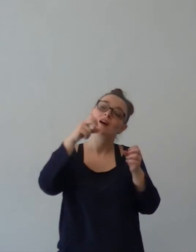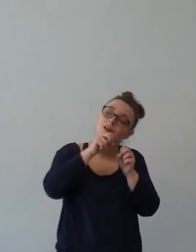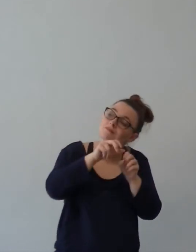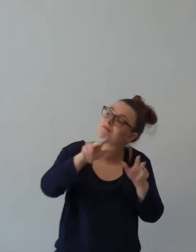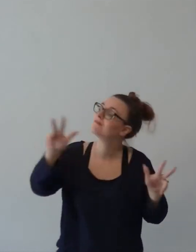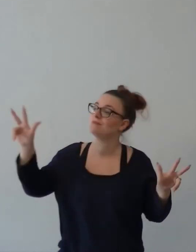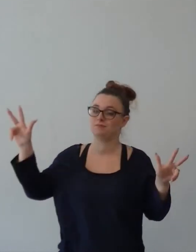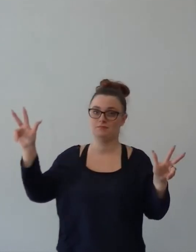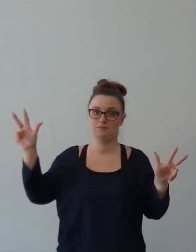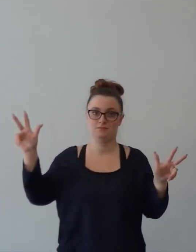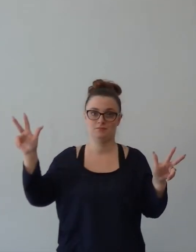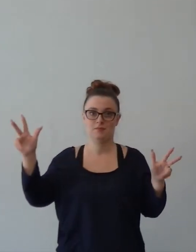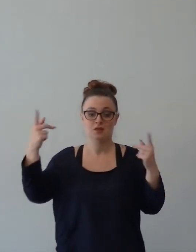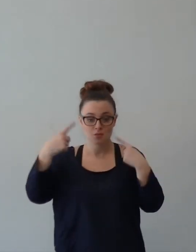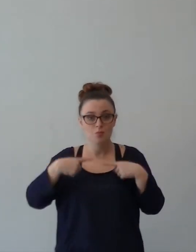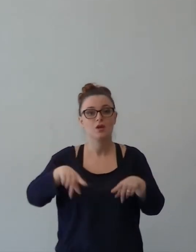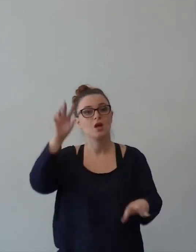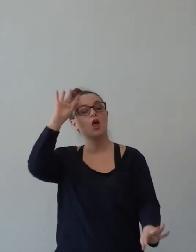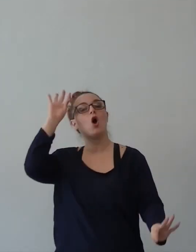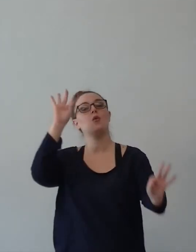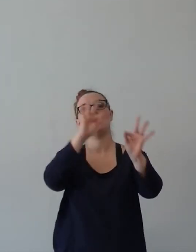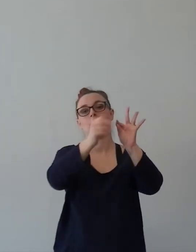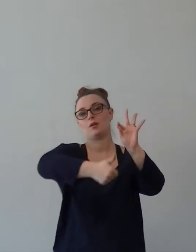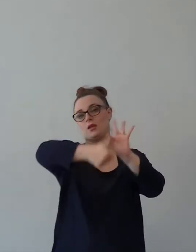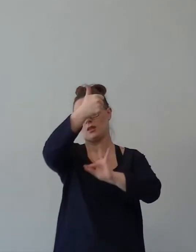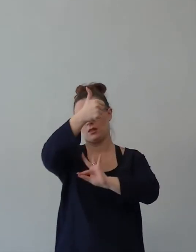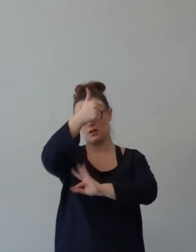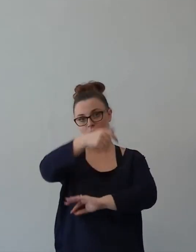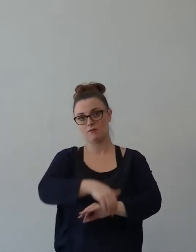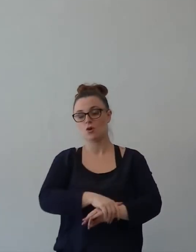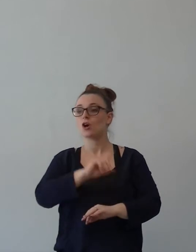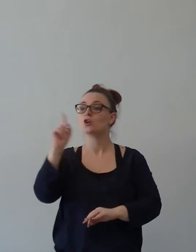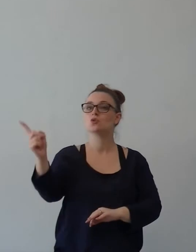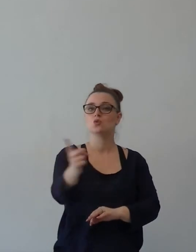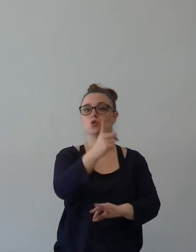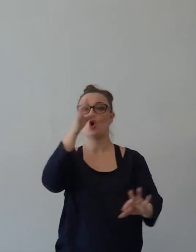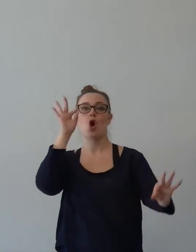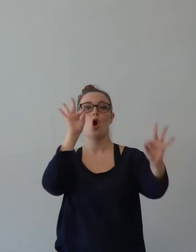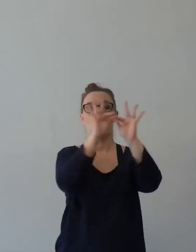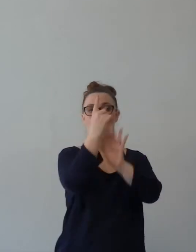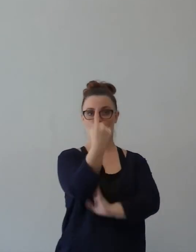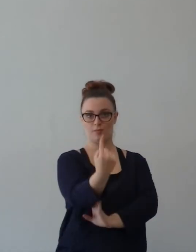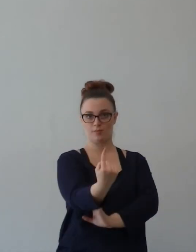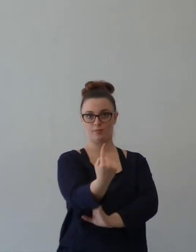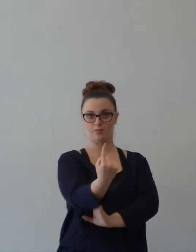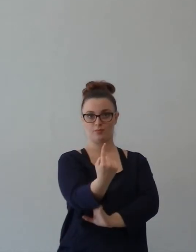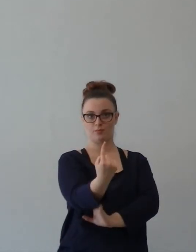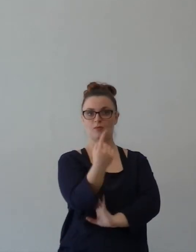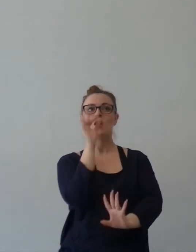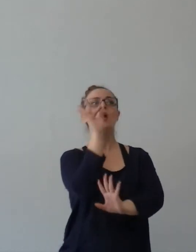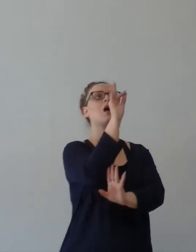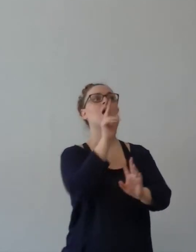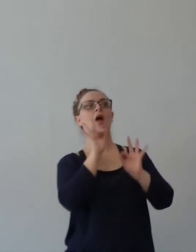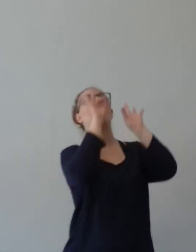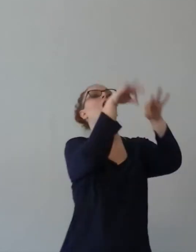'idea principale, è questo il traguardo di tutti quanti. Come ci arriviamo? Mettiamoci d'accordo insieme